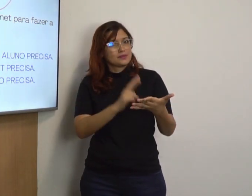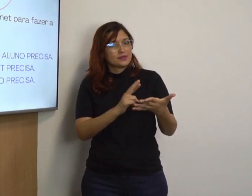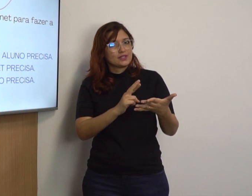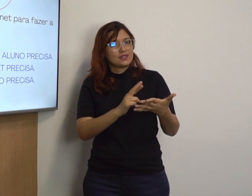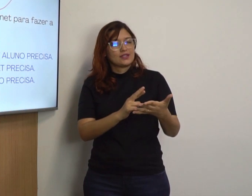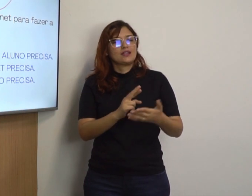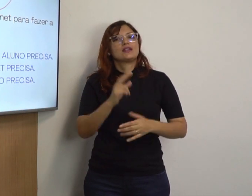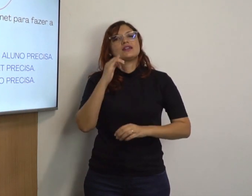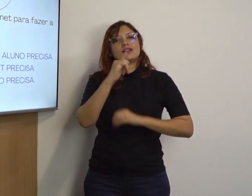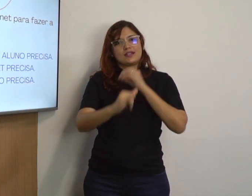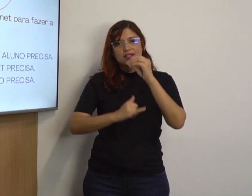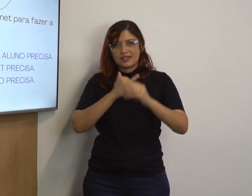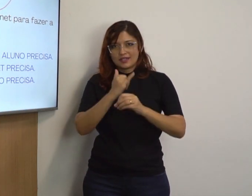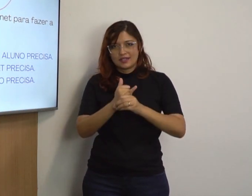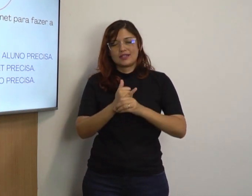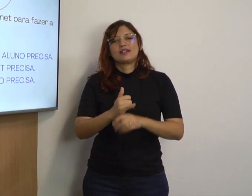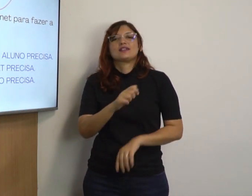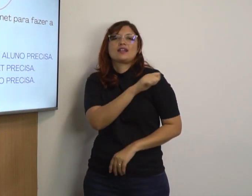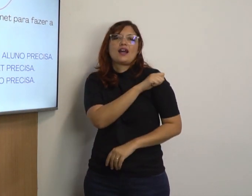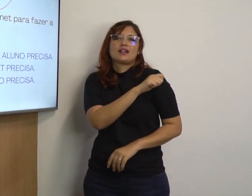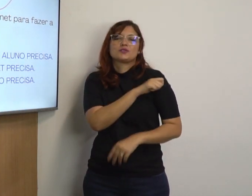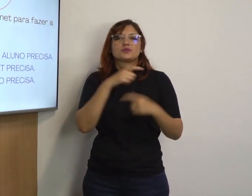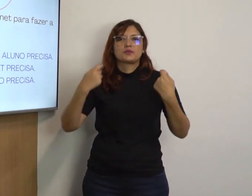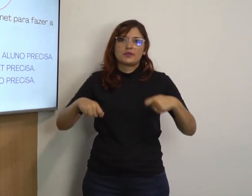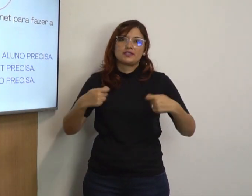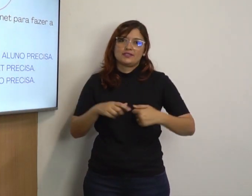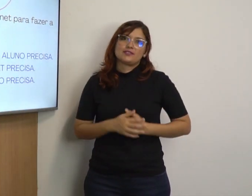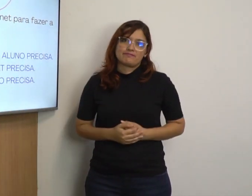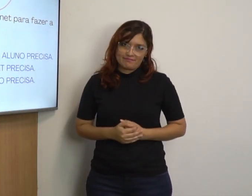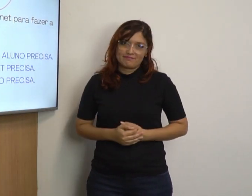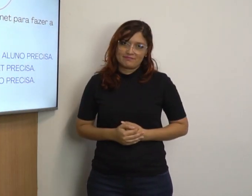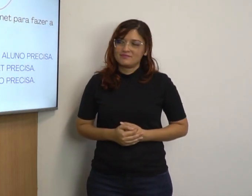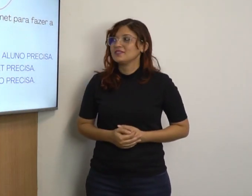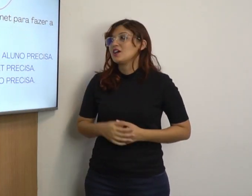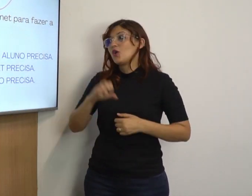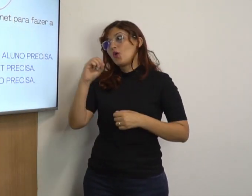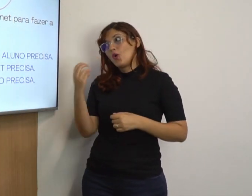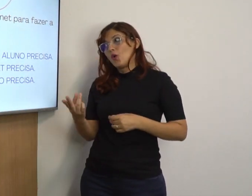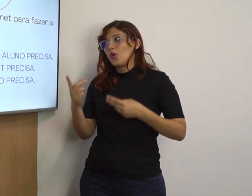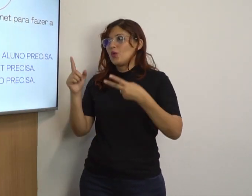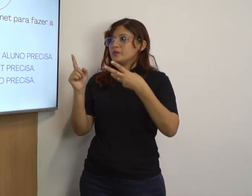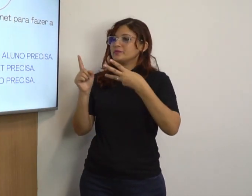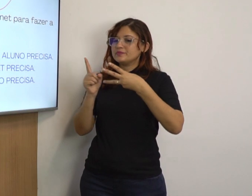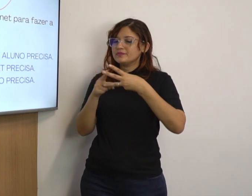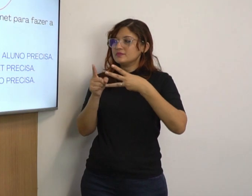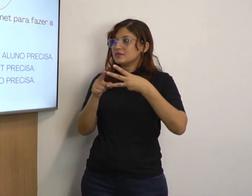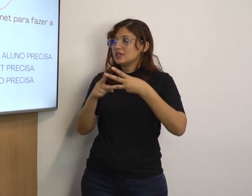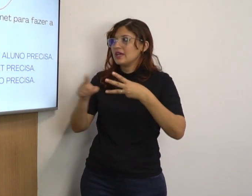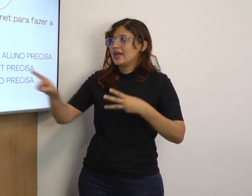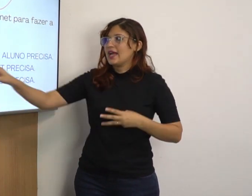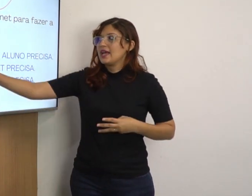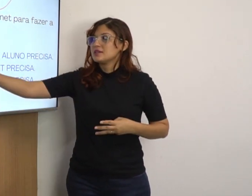Atividade responder, internet aluno precisa. Ou então, você pode,